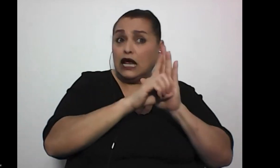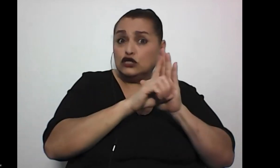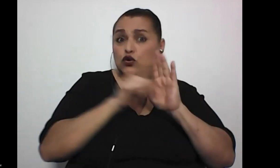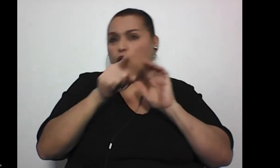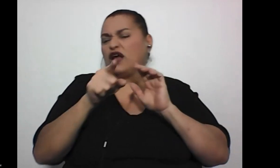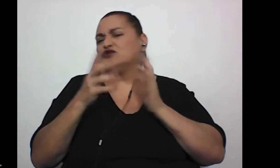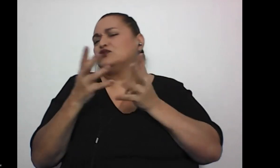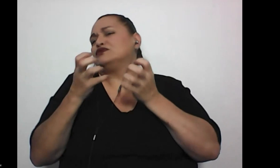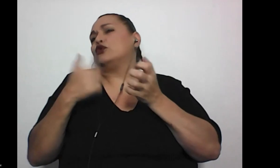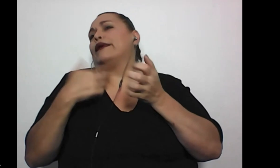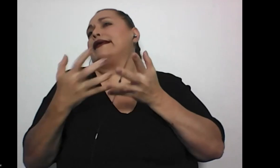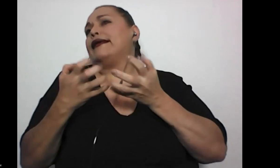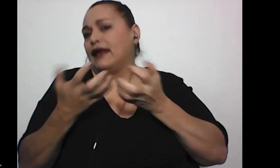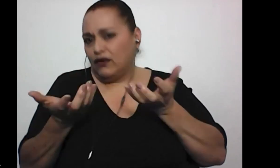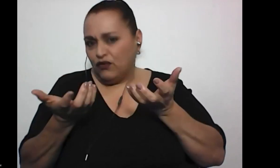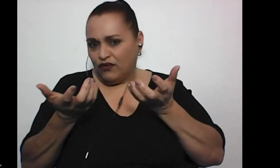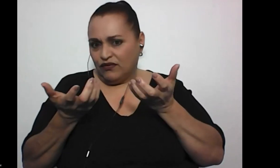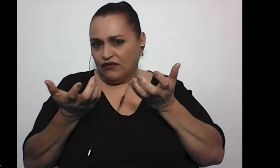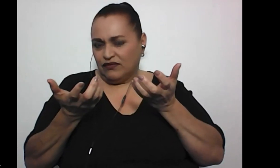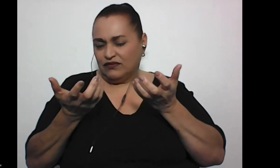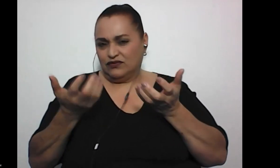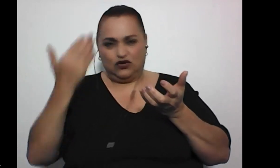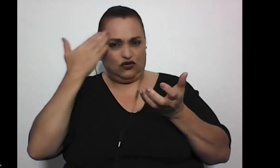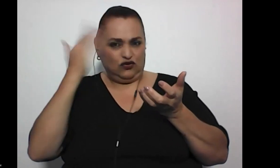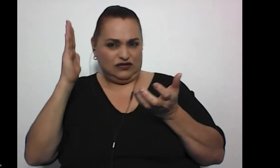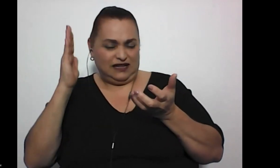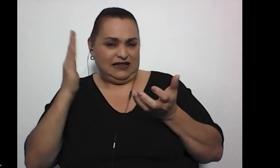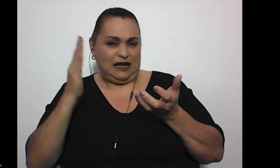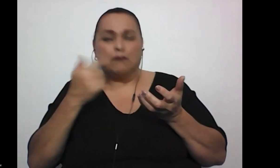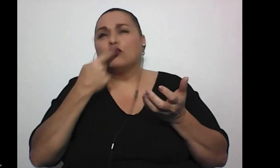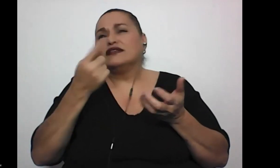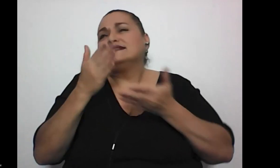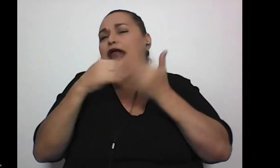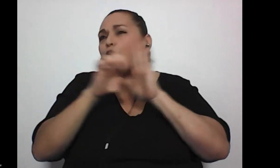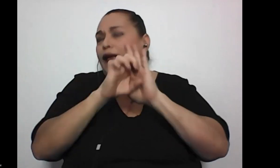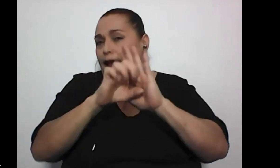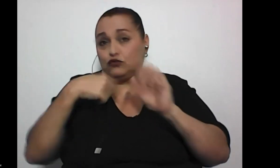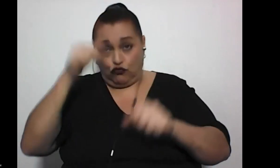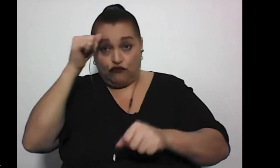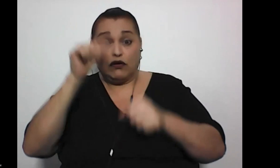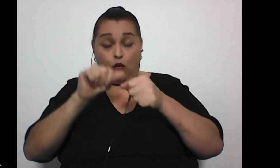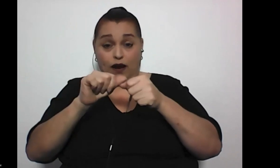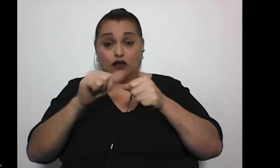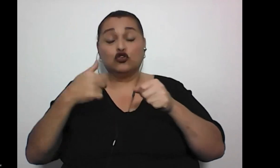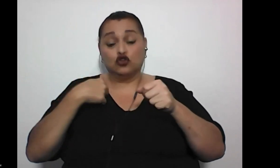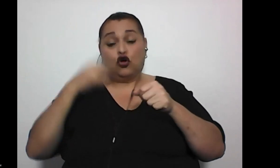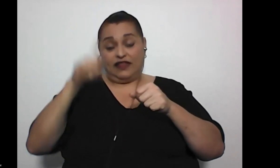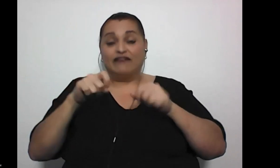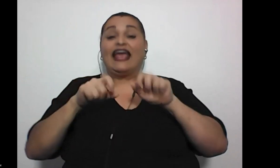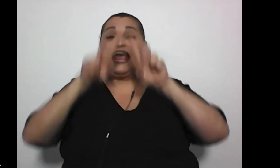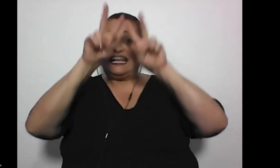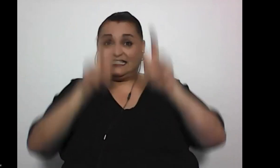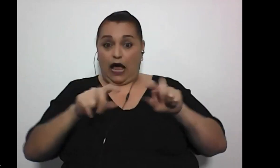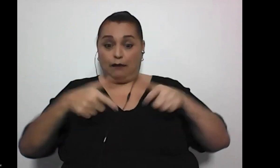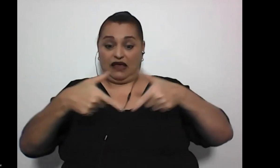capricho, si yo, no sé, por decirles algo, recuerdo que tenía que hacerme un papá Nicolau y la